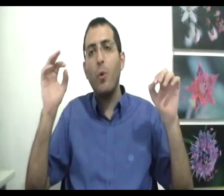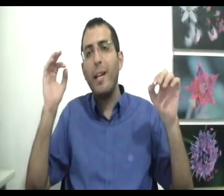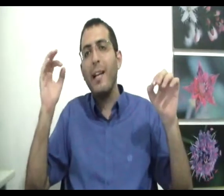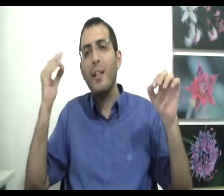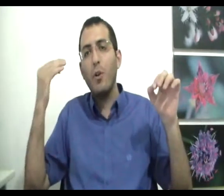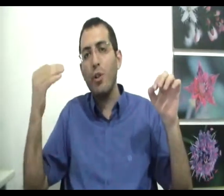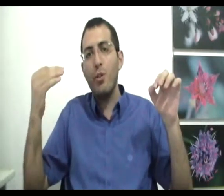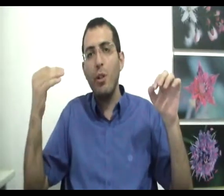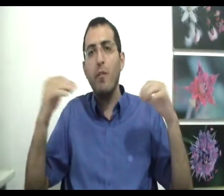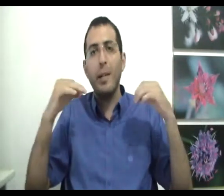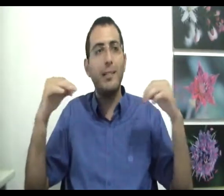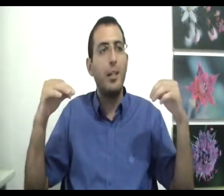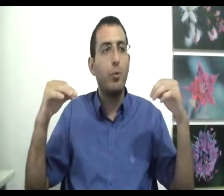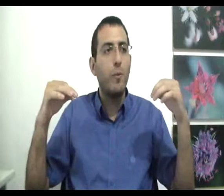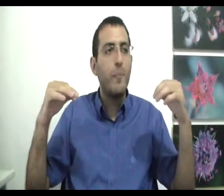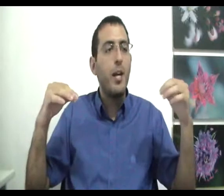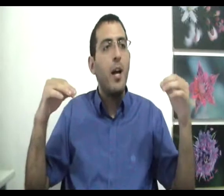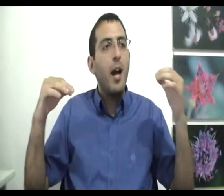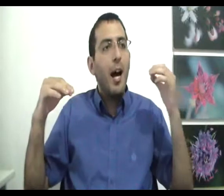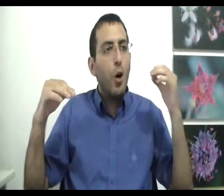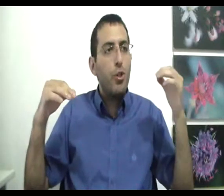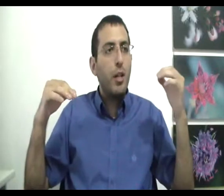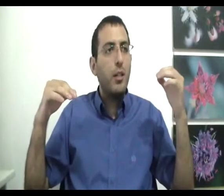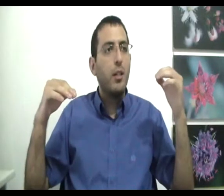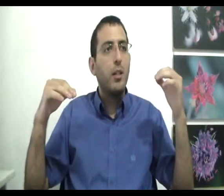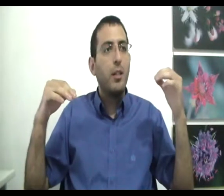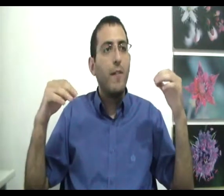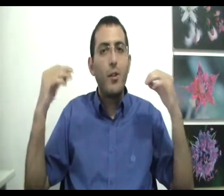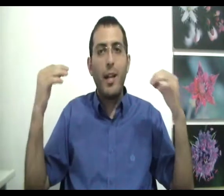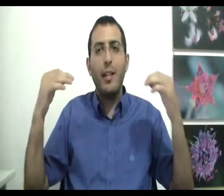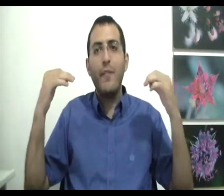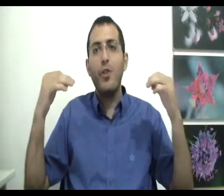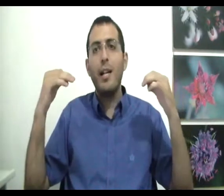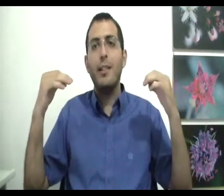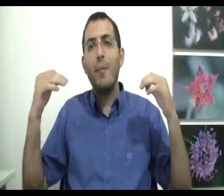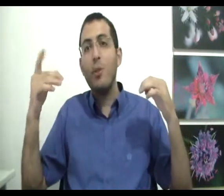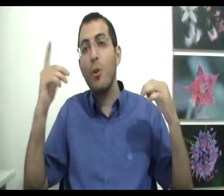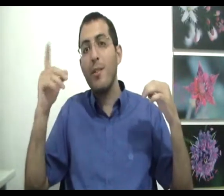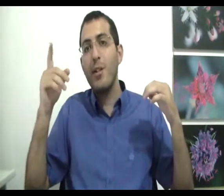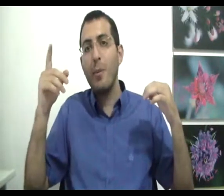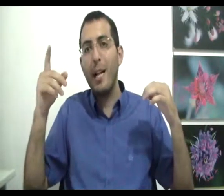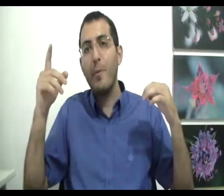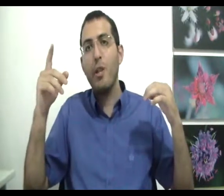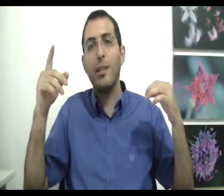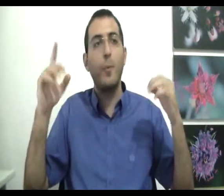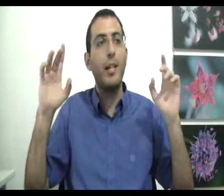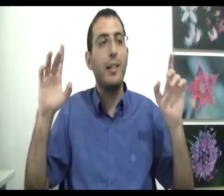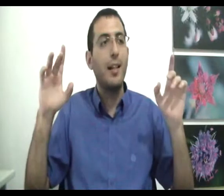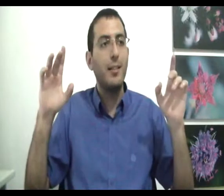לוקח את העושר שלו ומחסל אותו העושר והשקט הנפשי של האדם מי שרוצה יישום בללה בשקט כמו ילד קטן,